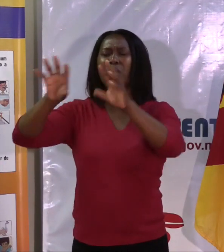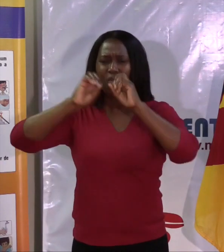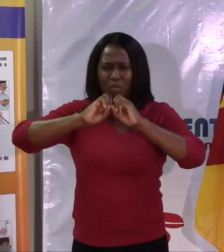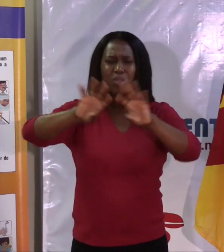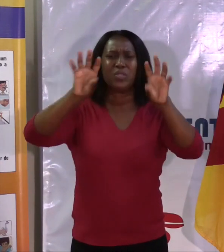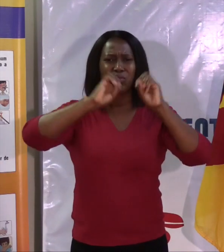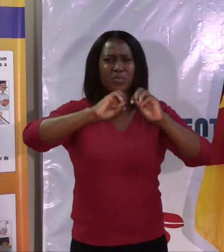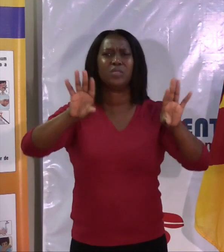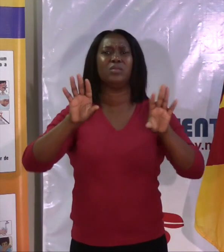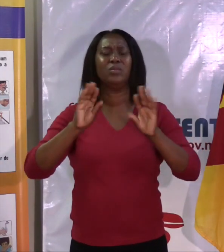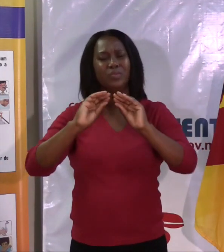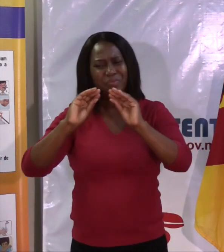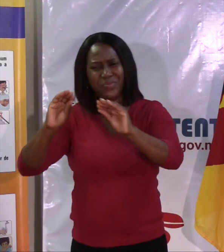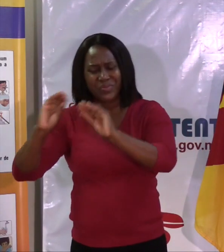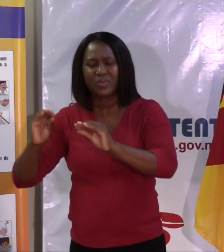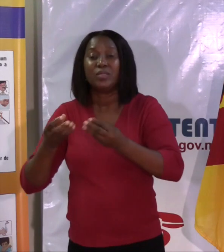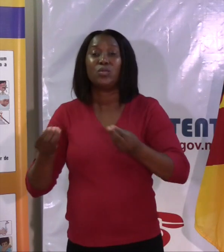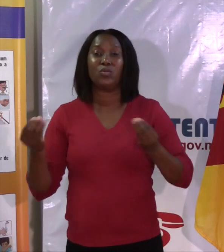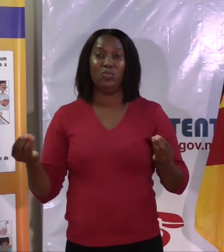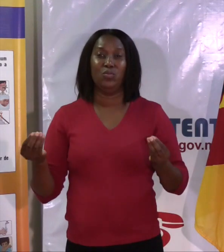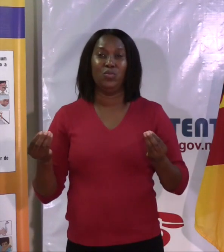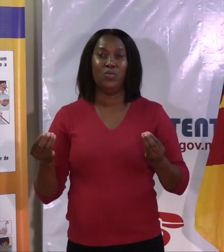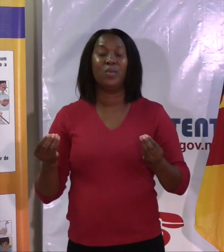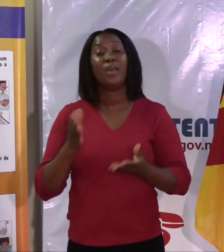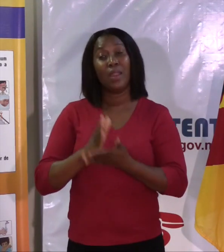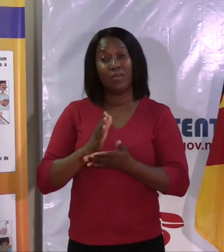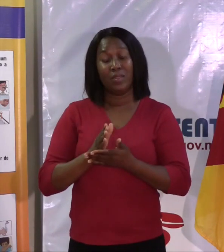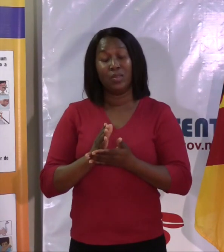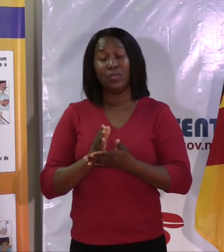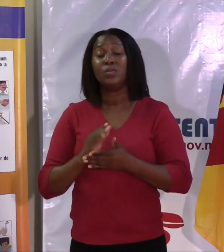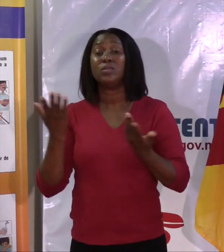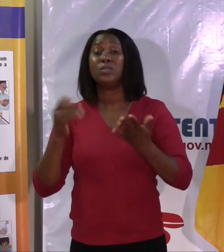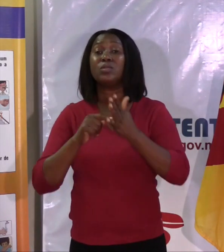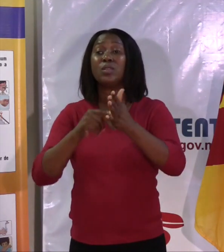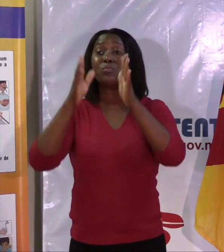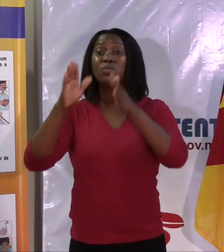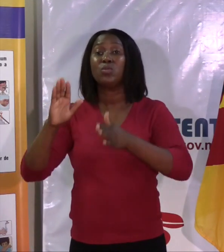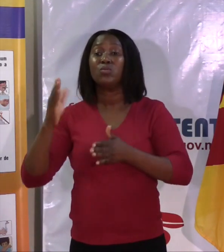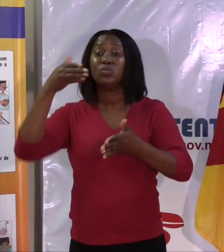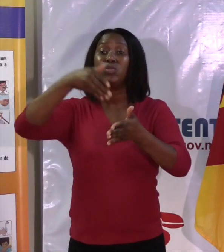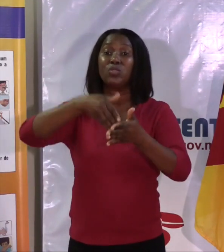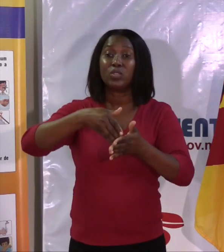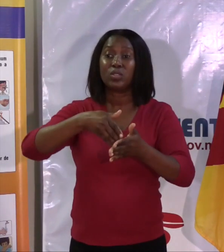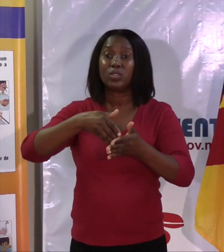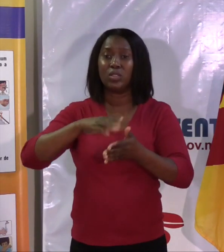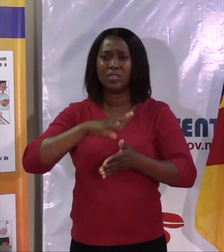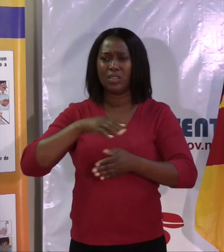se chegar alguém e ser a única pessoa a comportar-se de uma forma não comum vai ficar muito estranho. Mas se toda a comunidade estiver